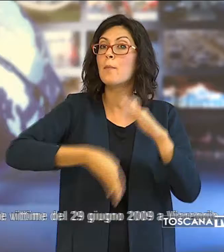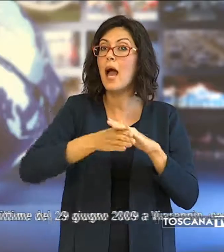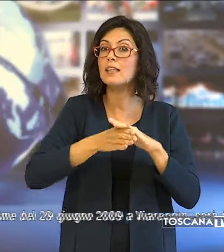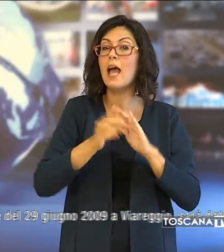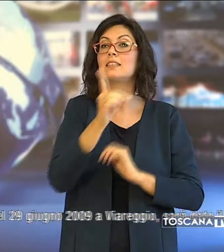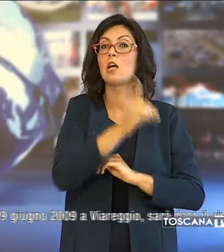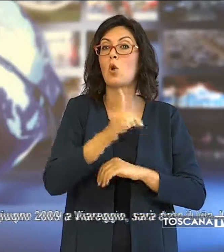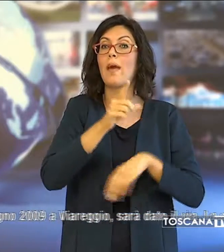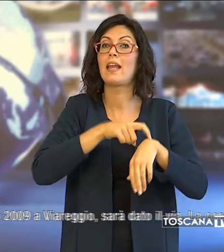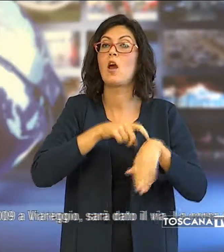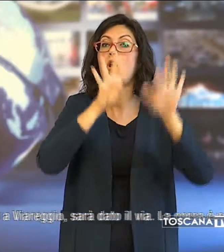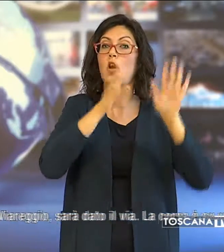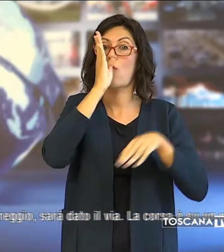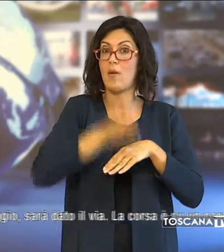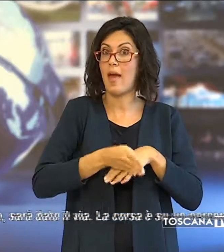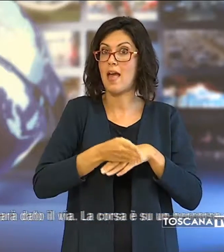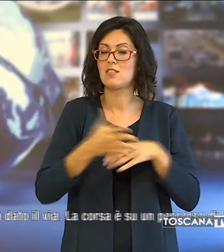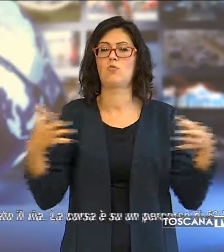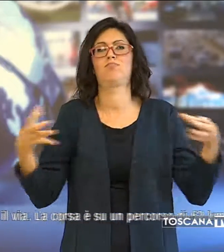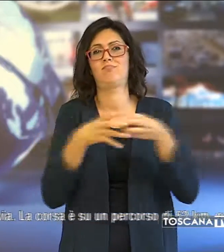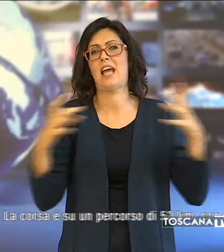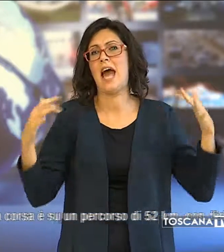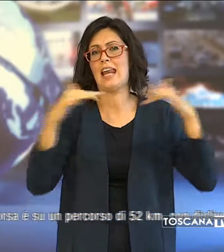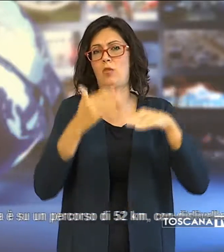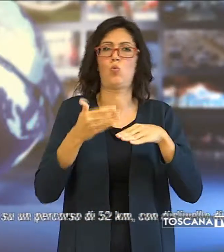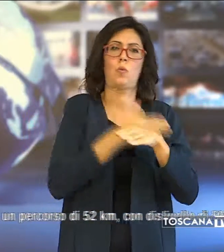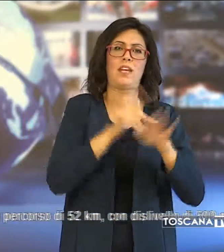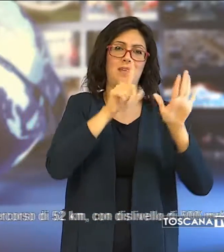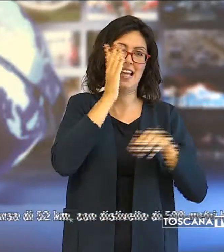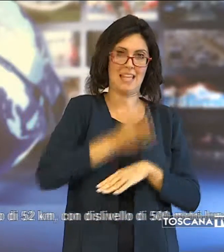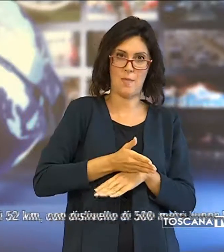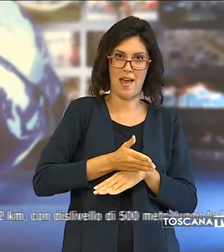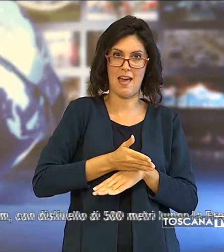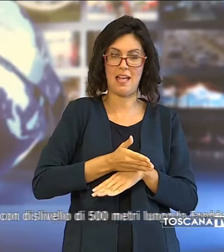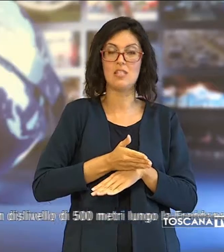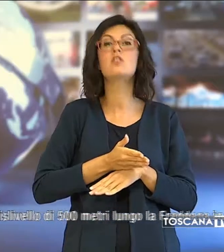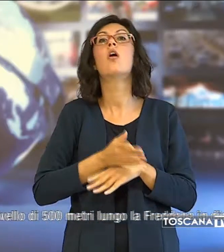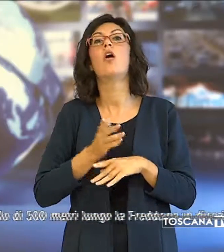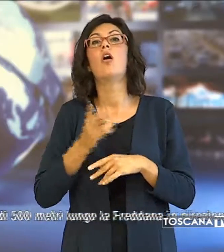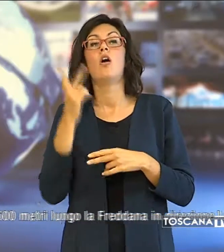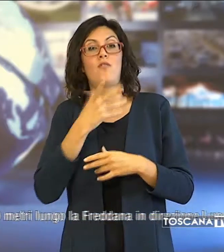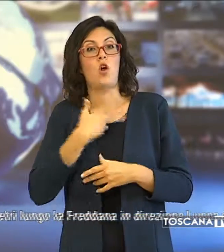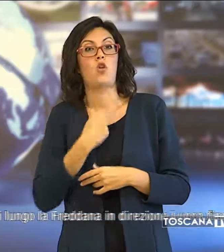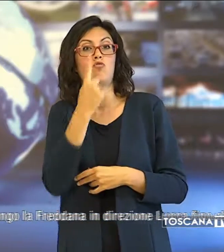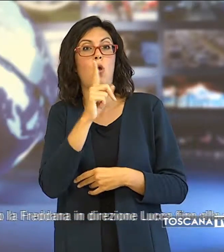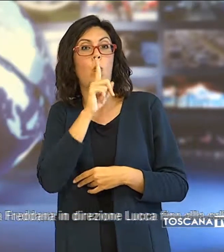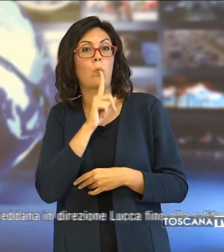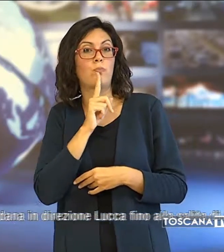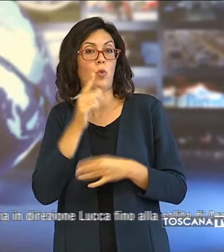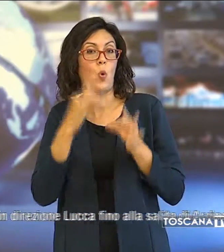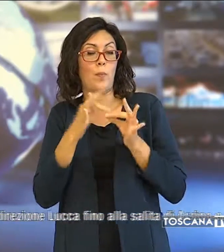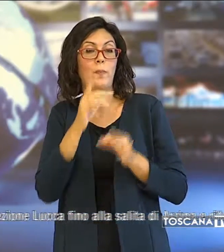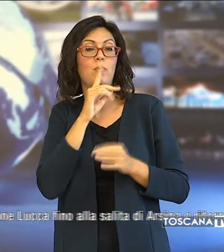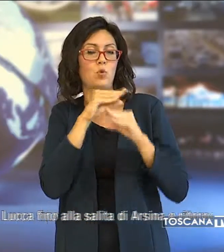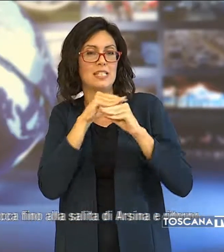domenica alle 9.30, raduno alle 7.30 e dopo un minuto di silenzio in ricordo delle